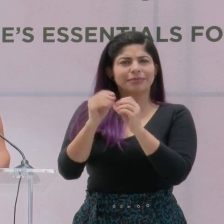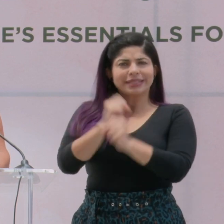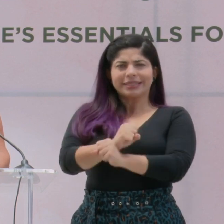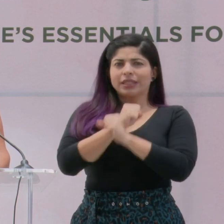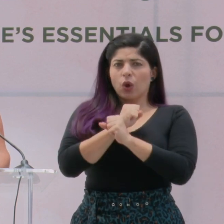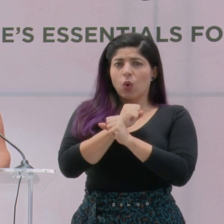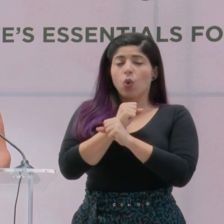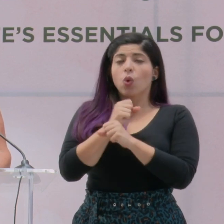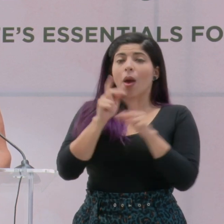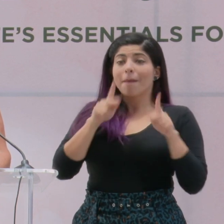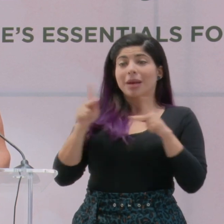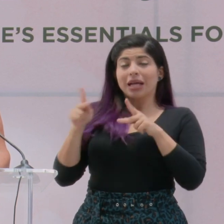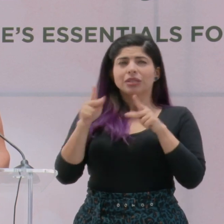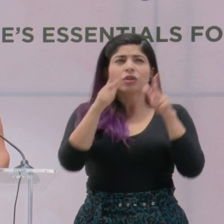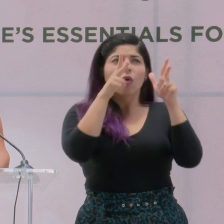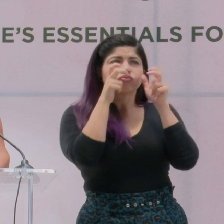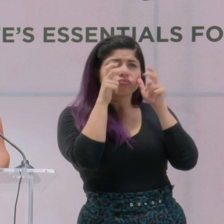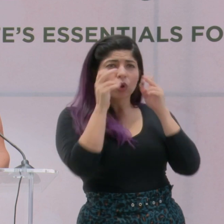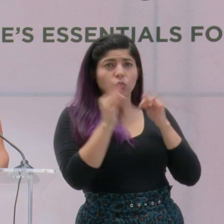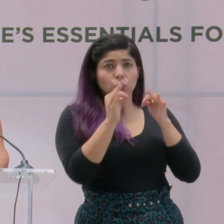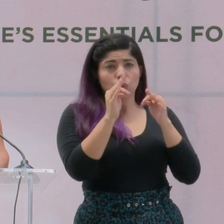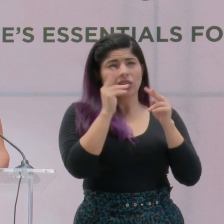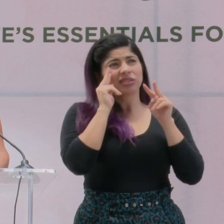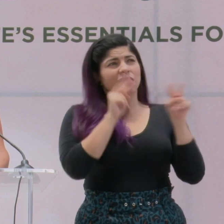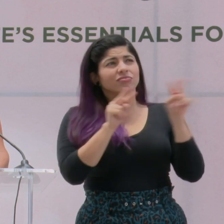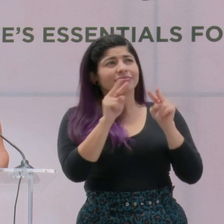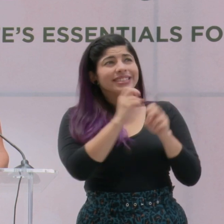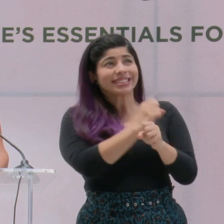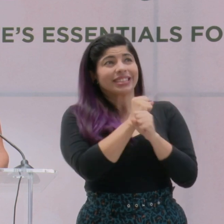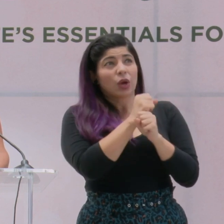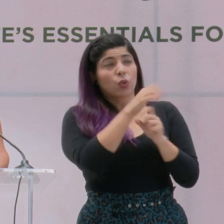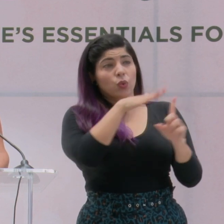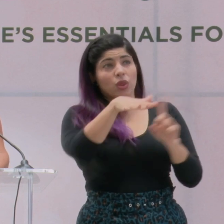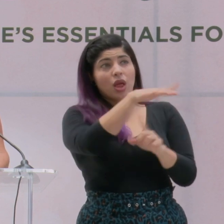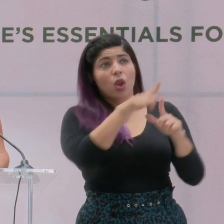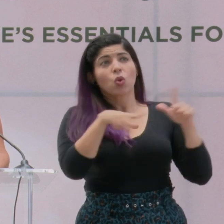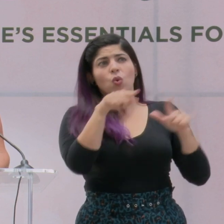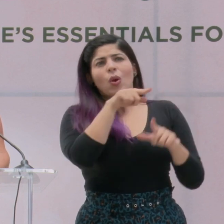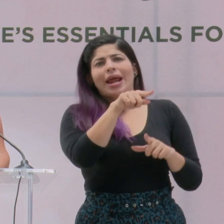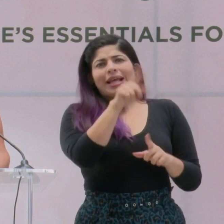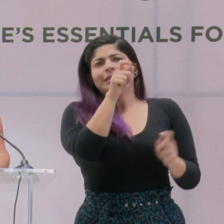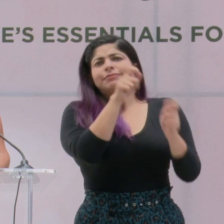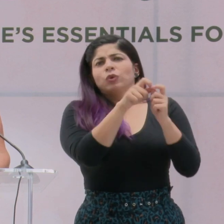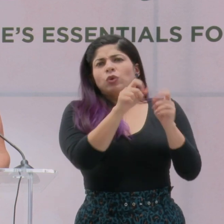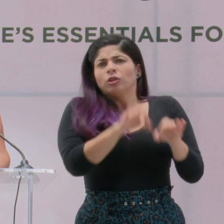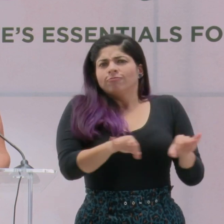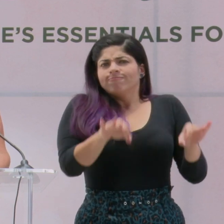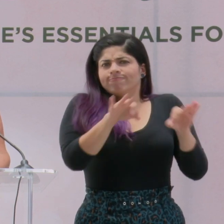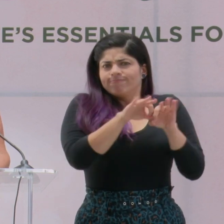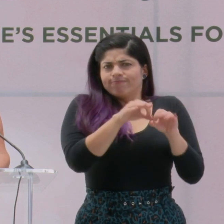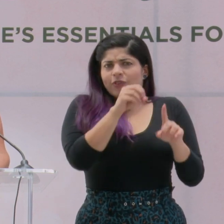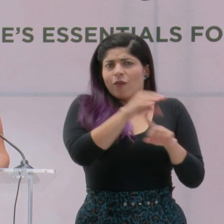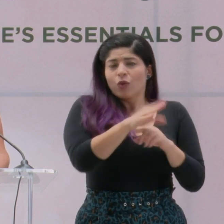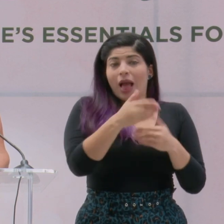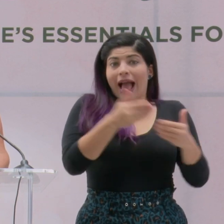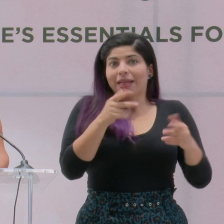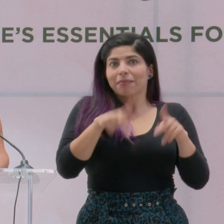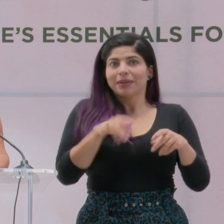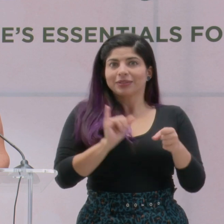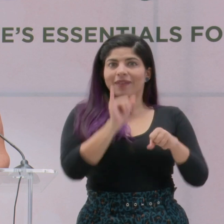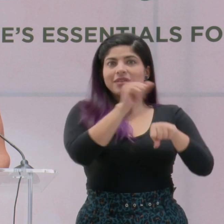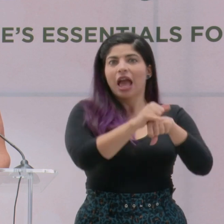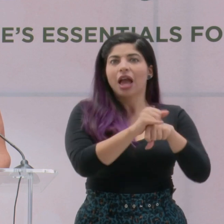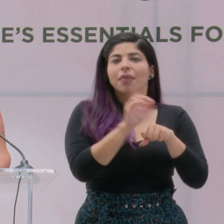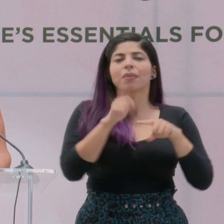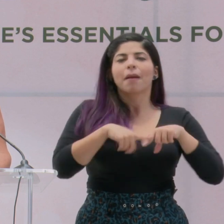La percepción que el turista tiene sobre la seguridad de un destino es un factor altamente determinante antes de realizar un viaje. La